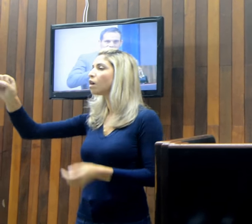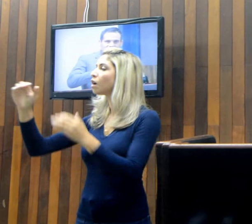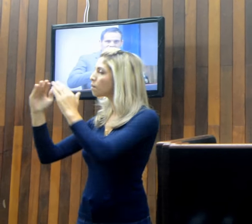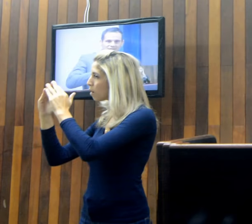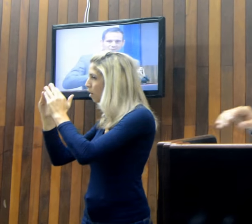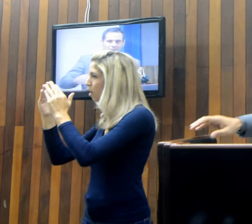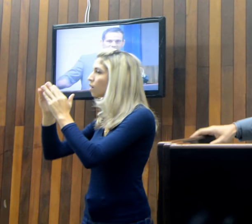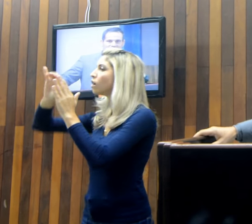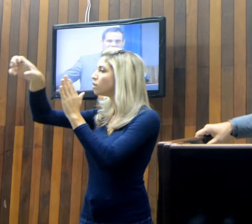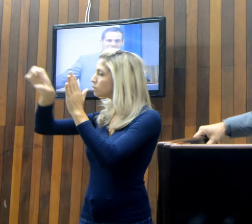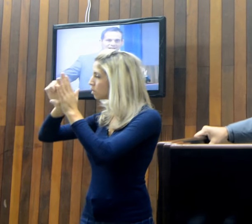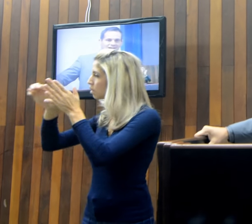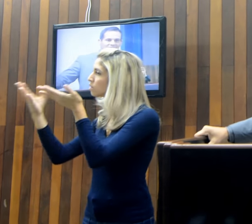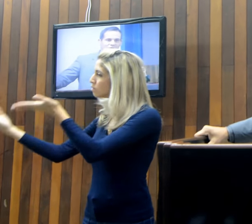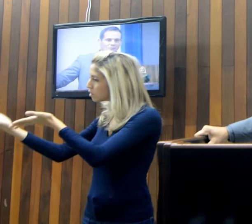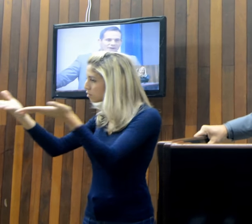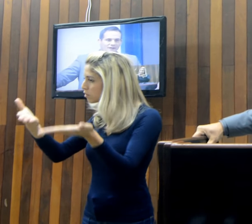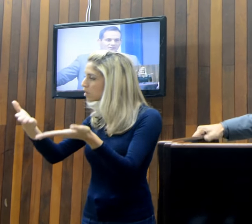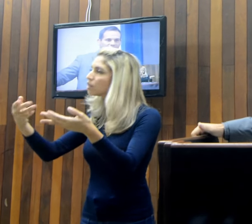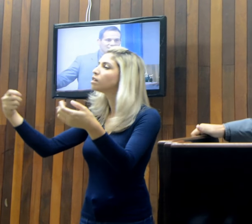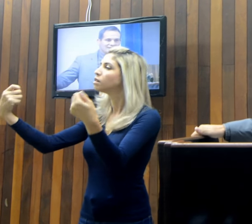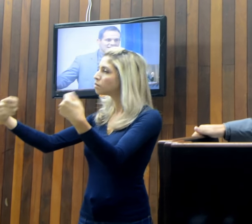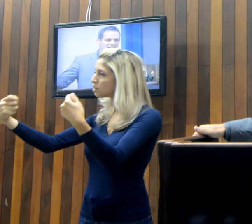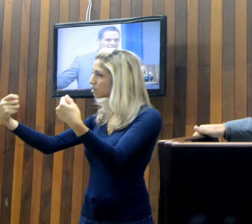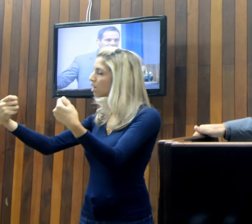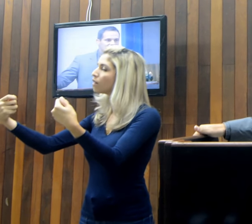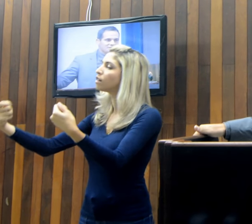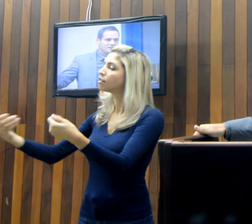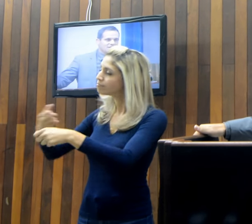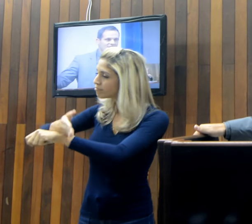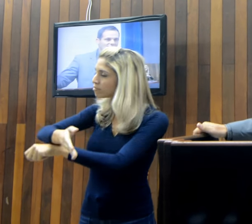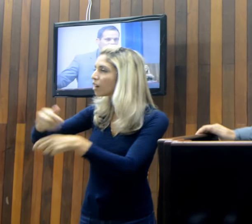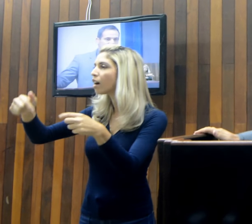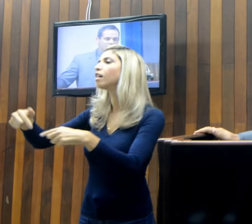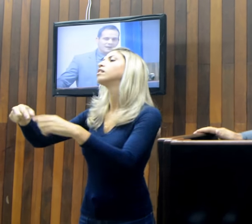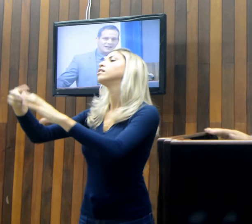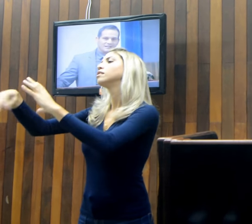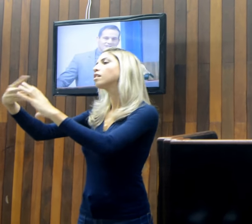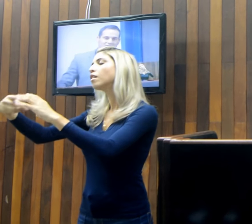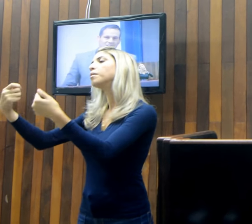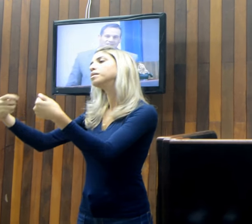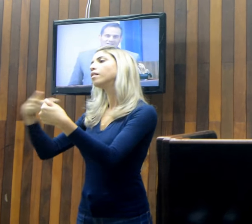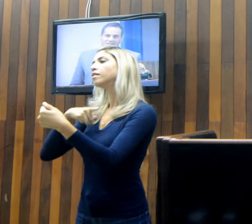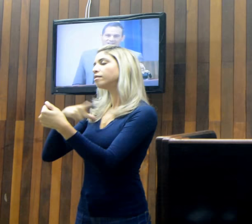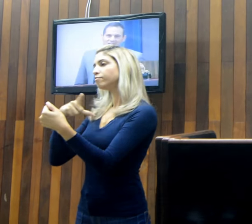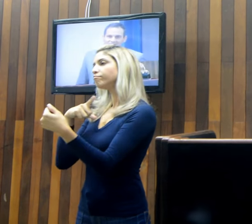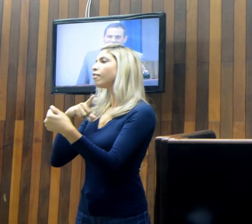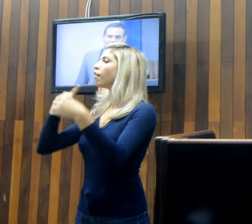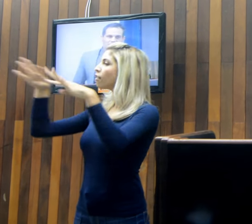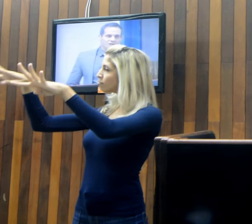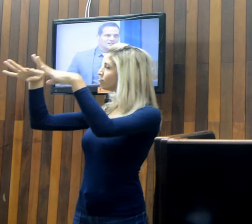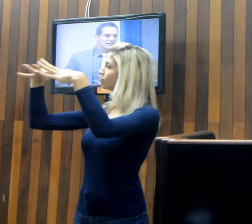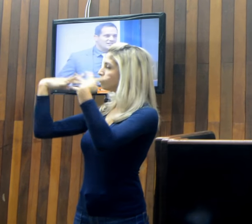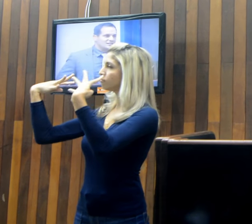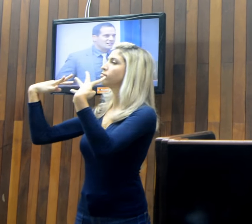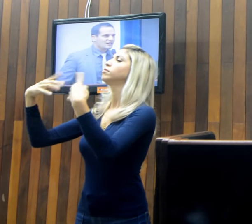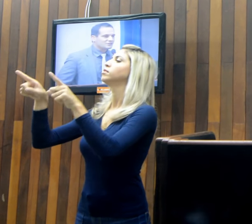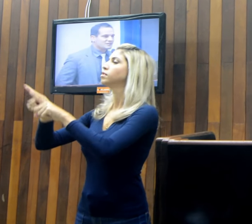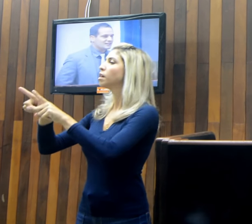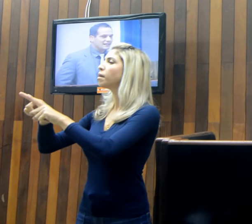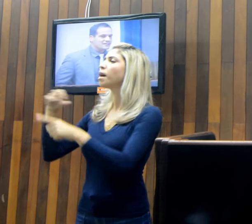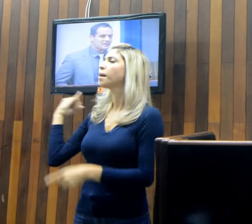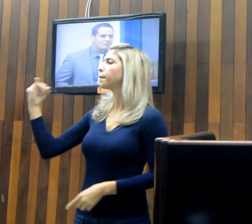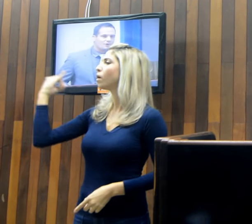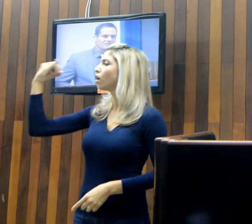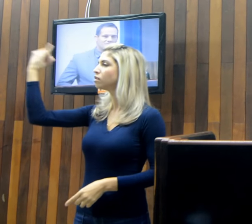Convidei para estar acompanhando a Casa Legislativa, os debates. E é importante a